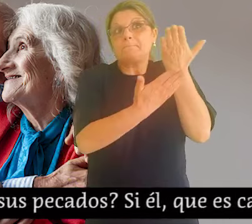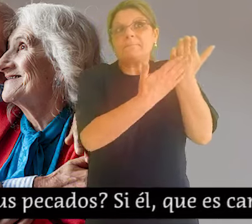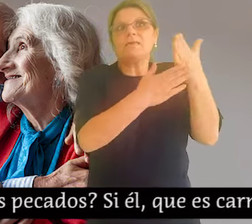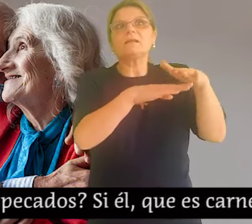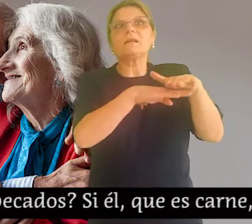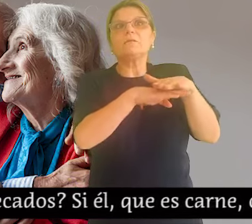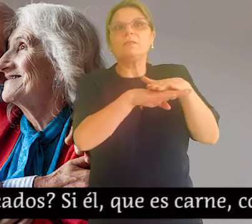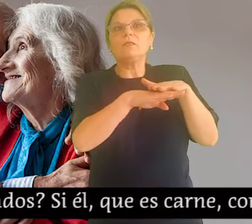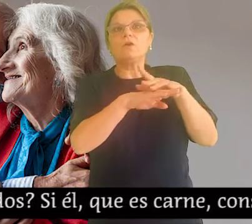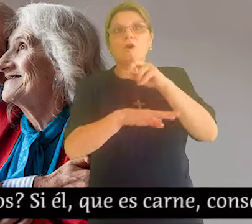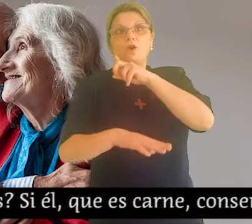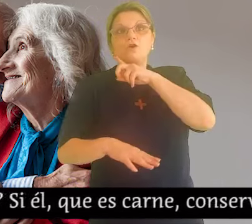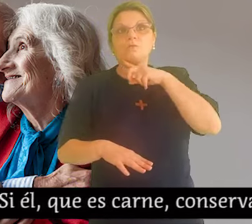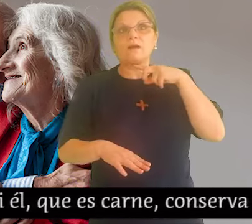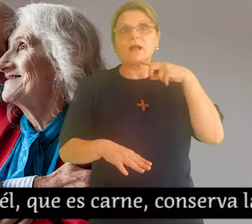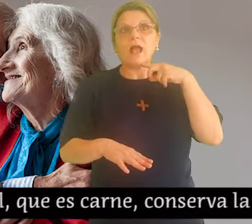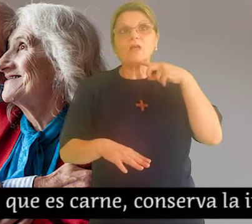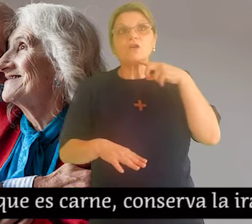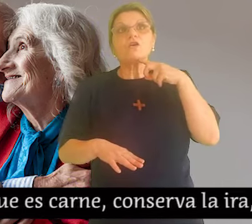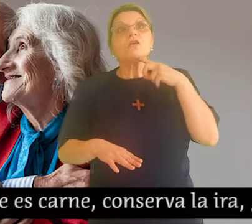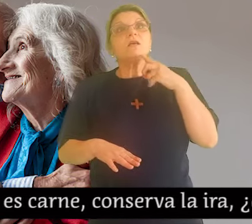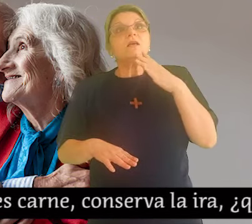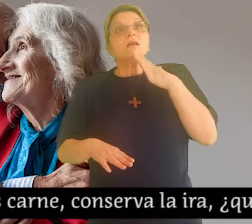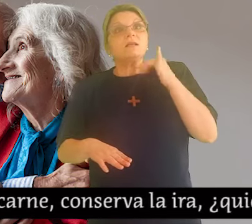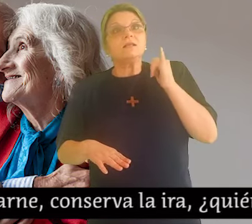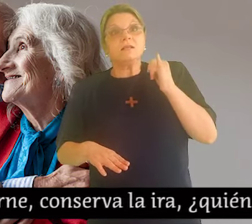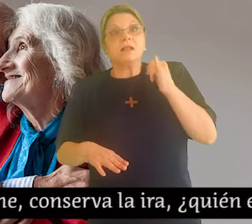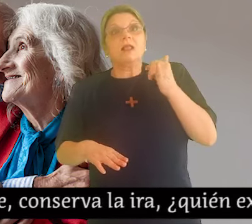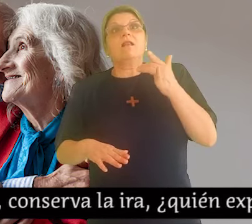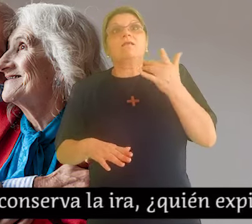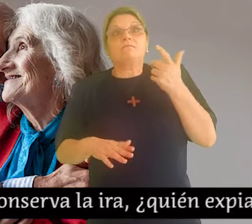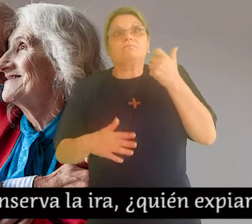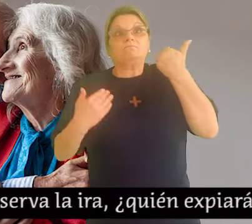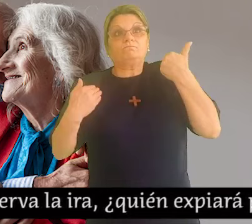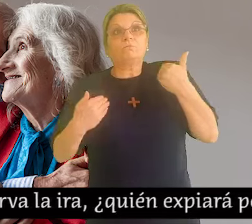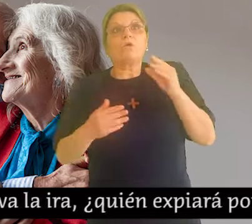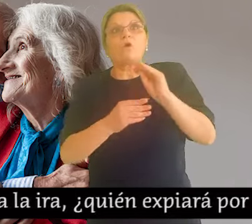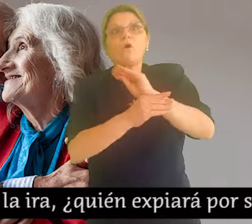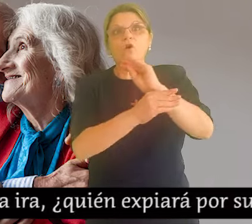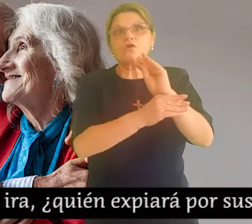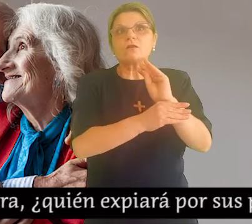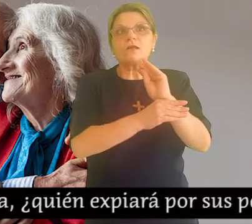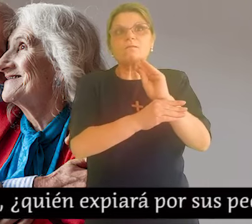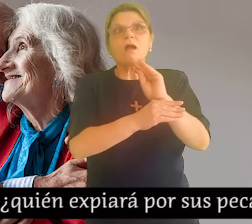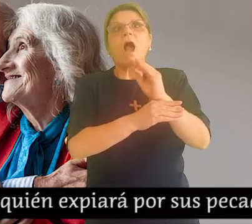carne, conserva la ira, ¿quién espiará por sus pecados?